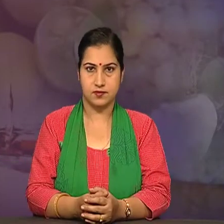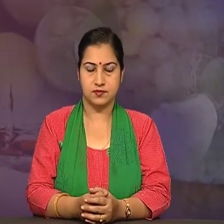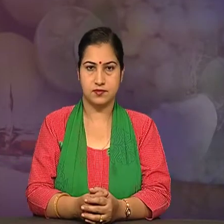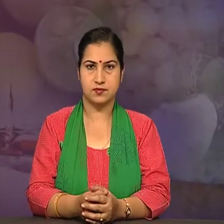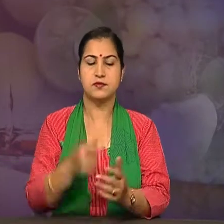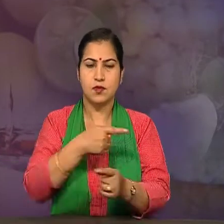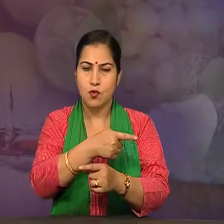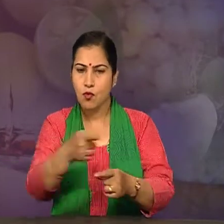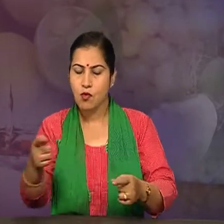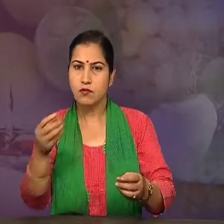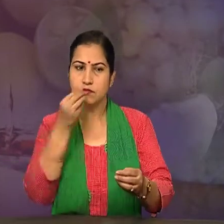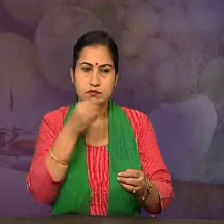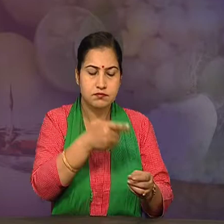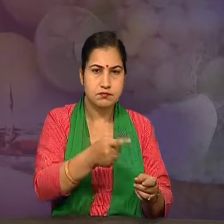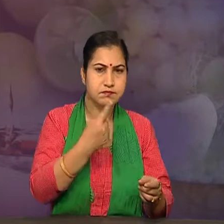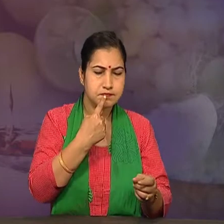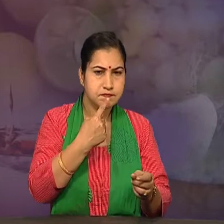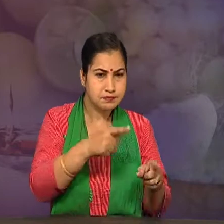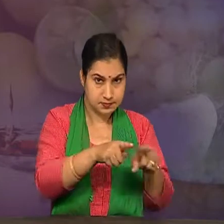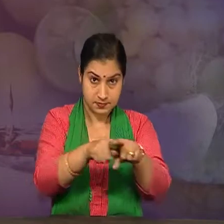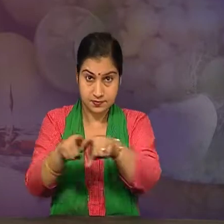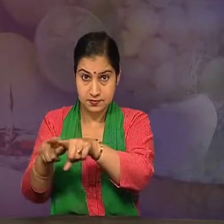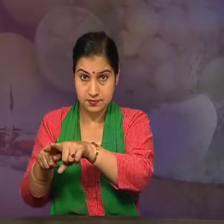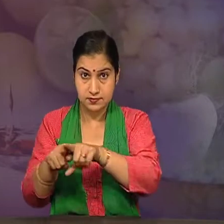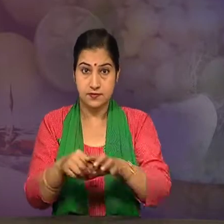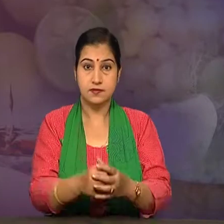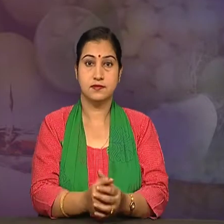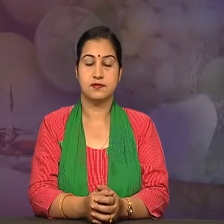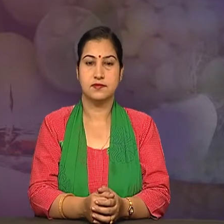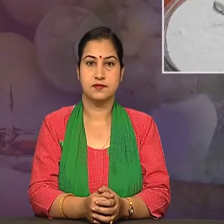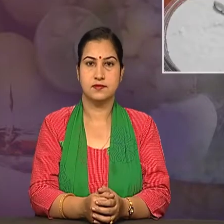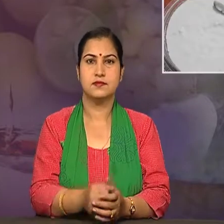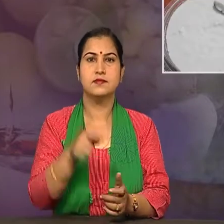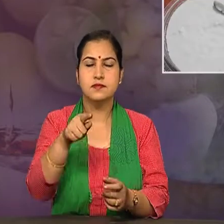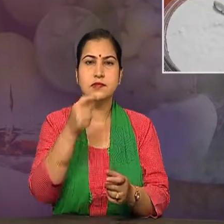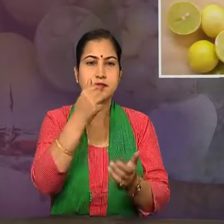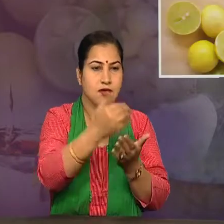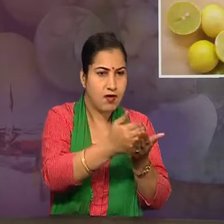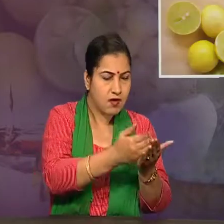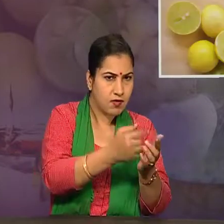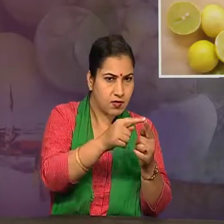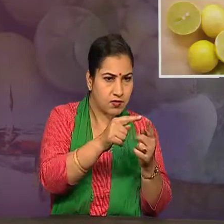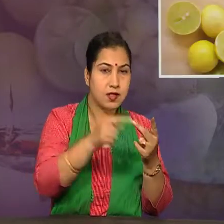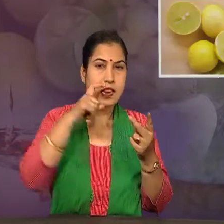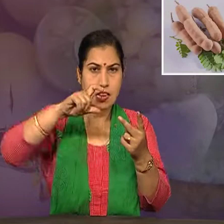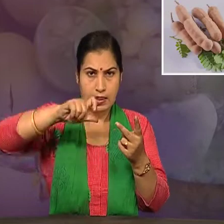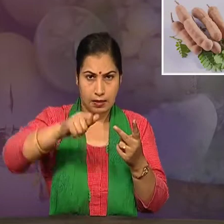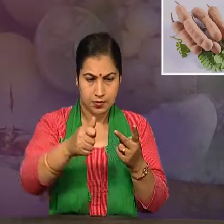सभी पदार्थों का स्वाद समान होता है? आपने दही, नीम्बू, इमली